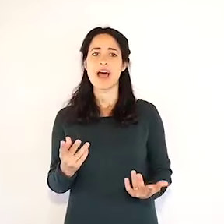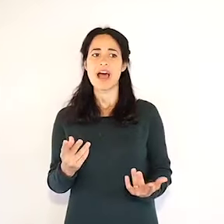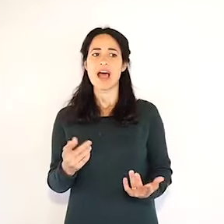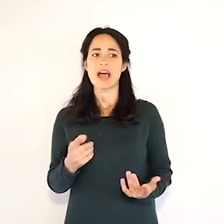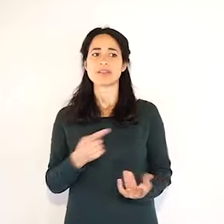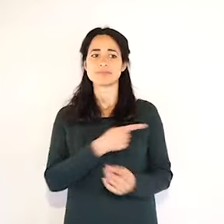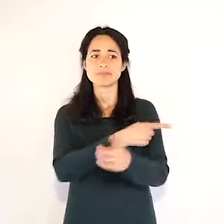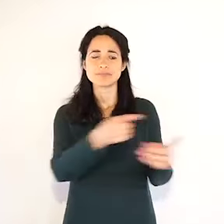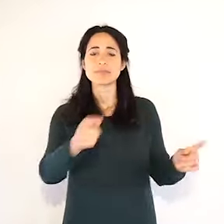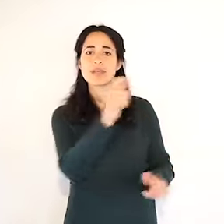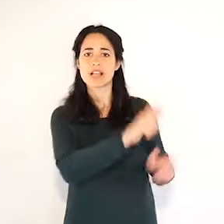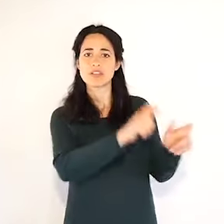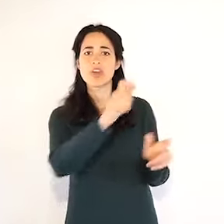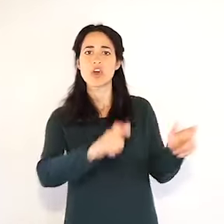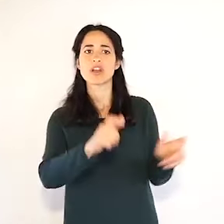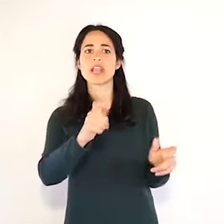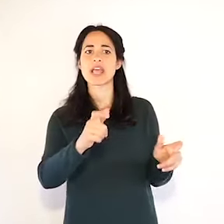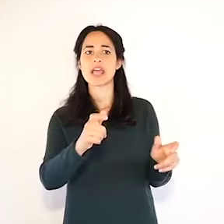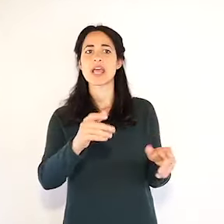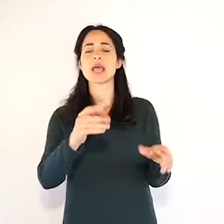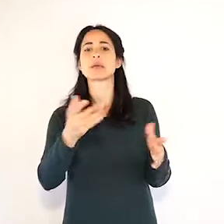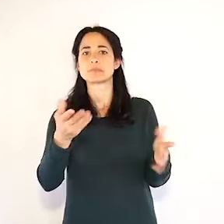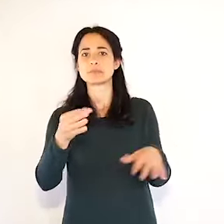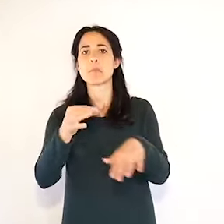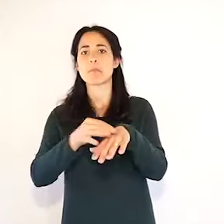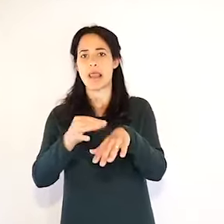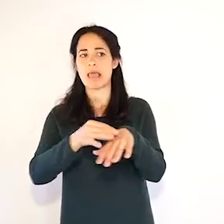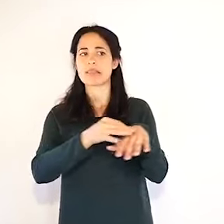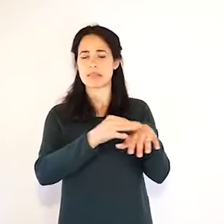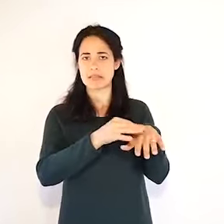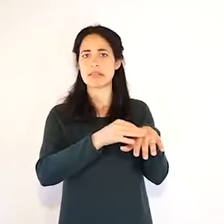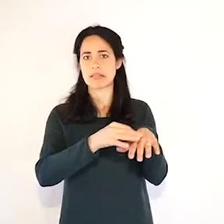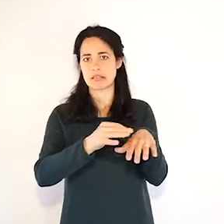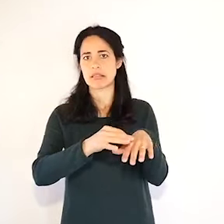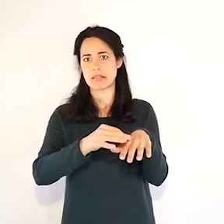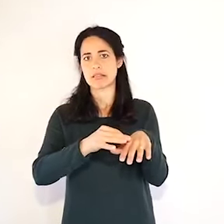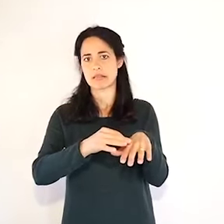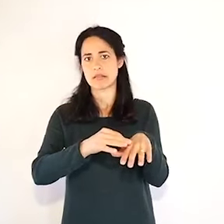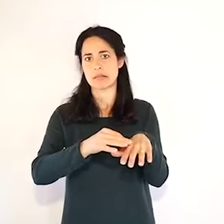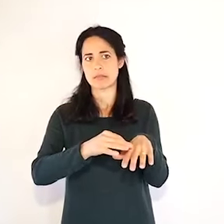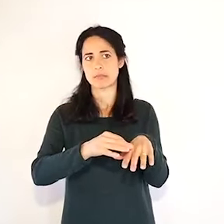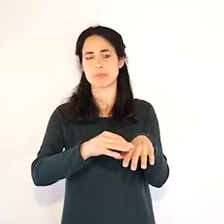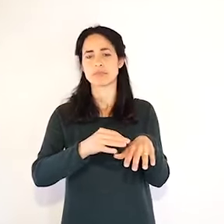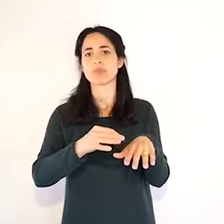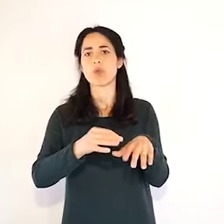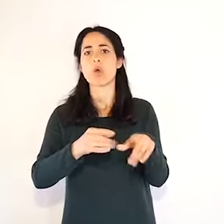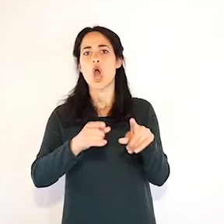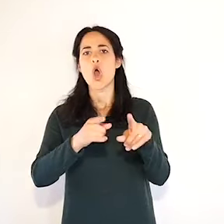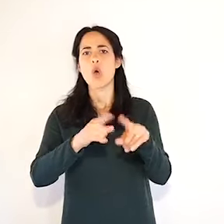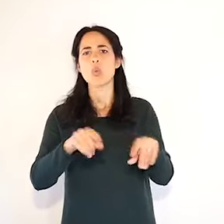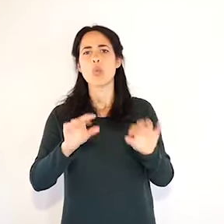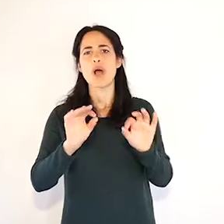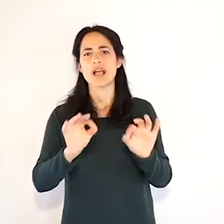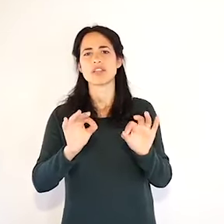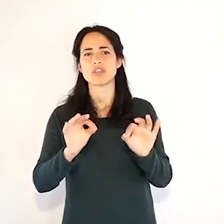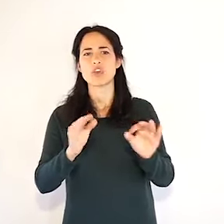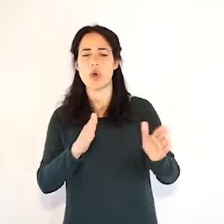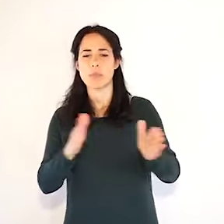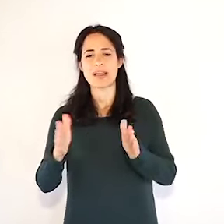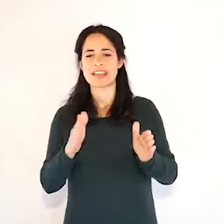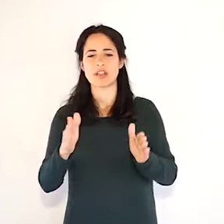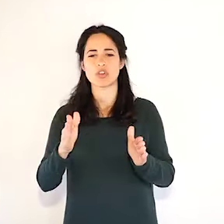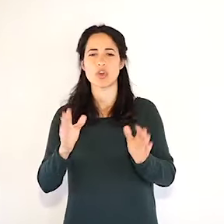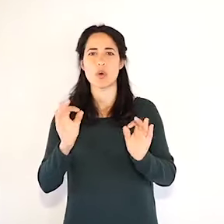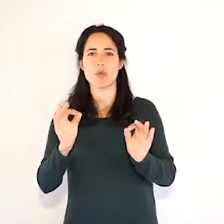per malattie che erano iniziate nella fase acuta, nella